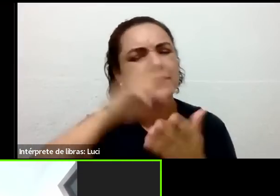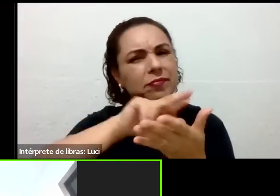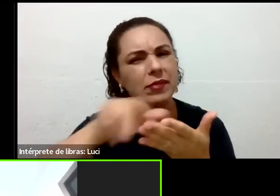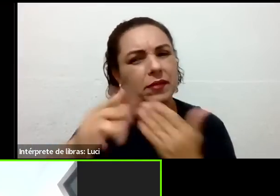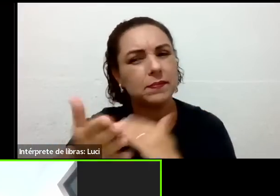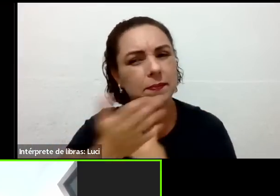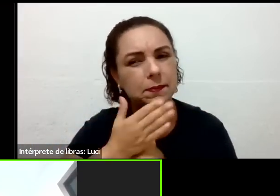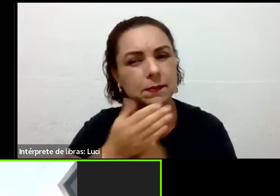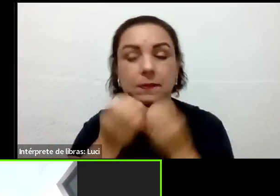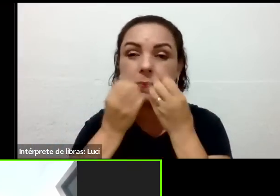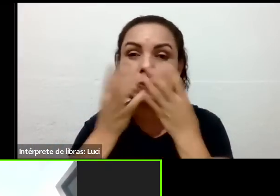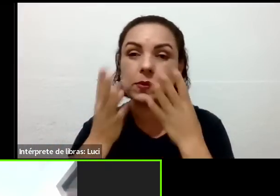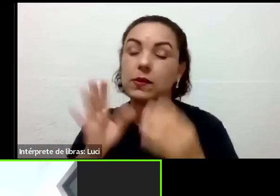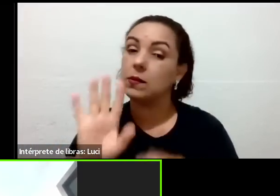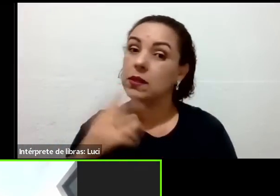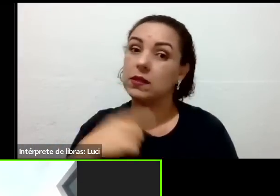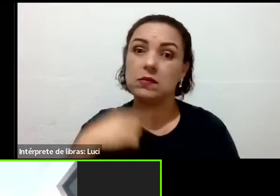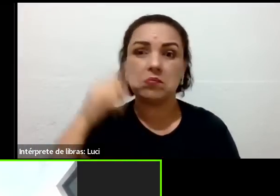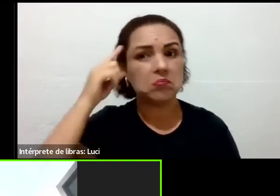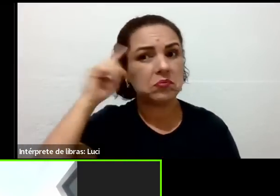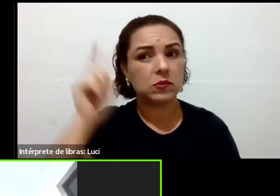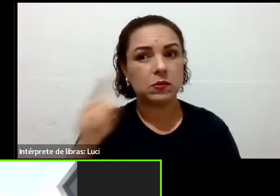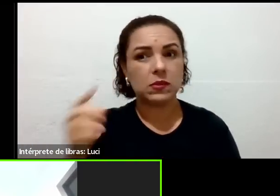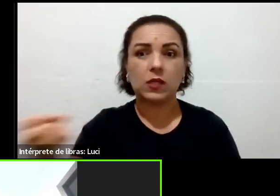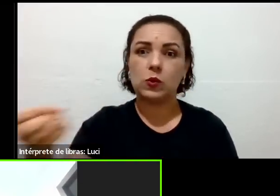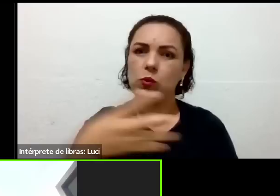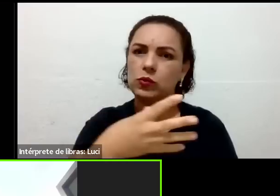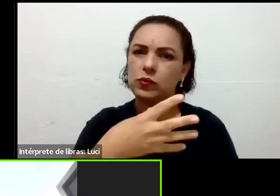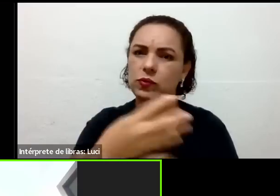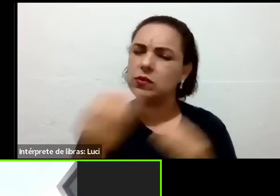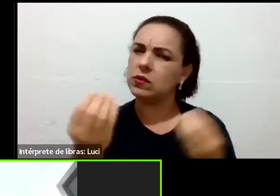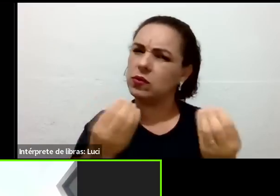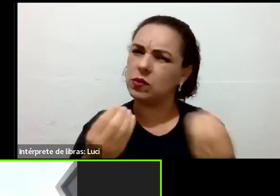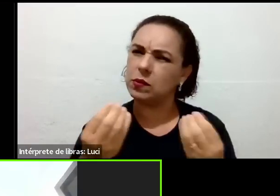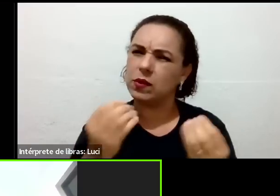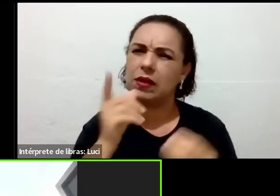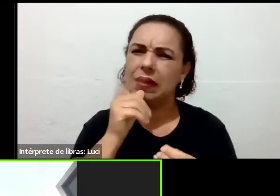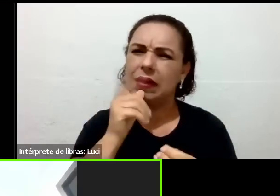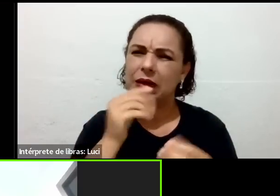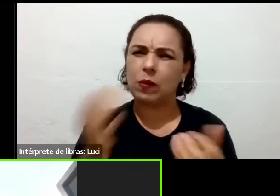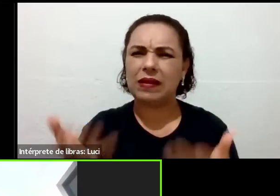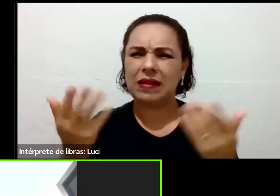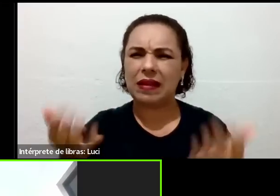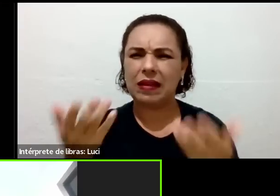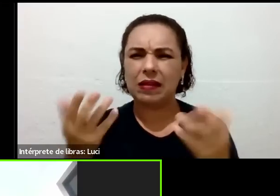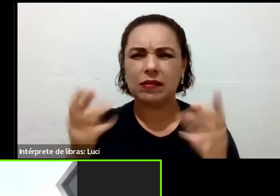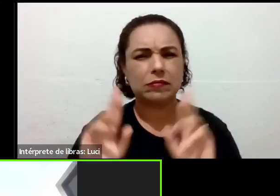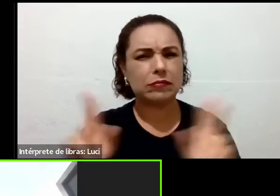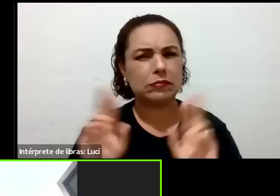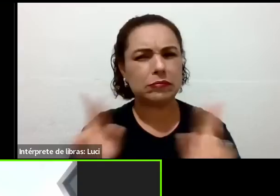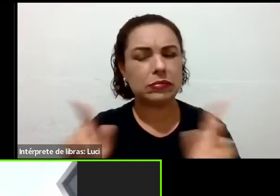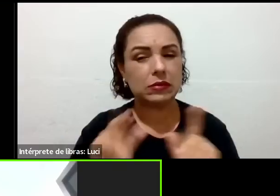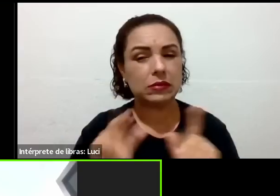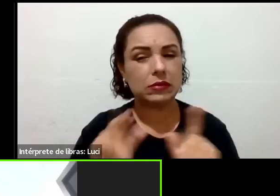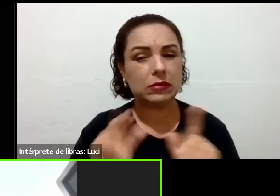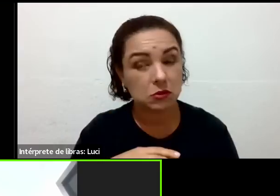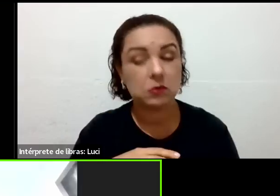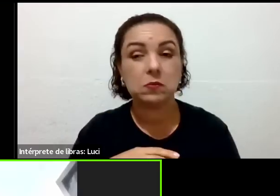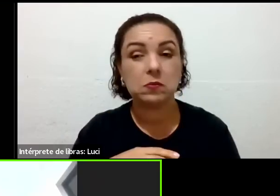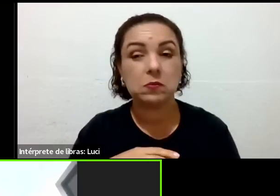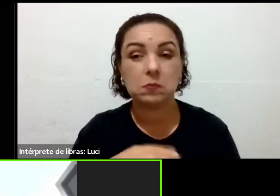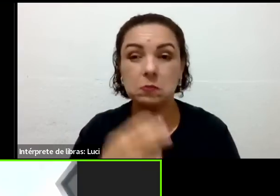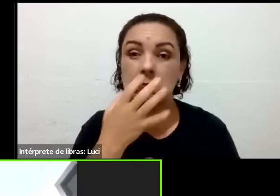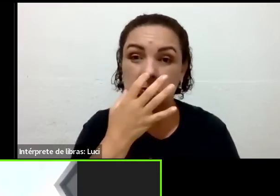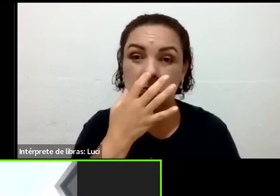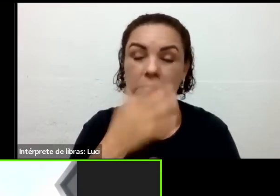grande novidade isso aí, de ter uma qualidade de água diferenciada, né? Eu sou uma consumidora. Eu ando com a minha garrafinha para onde